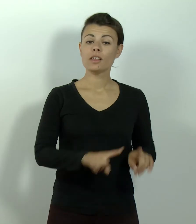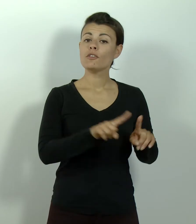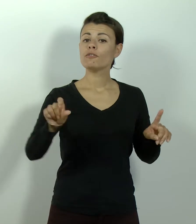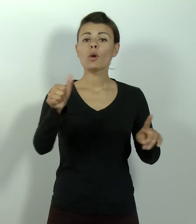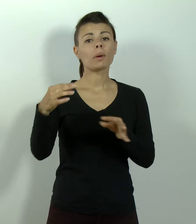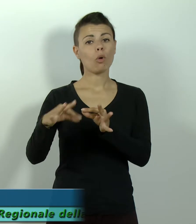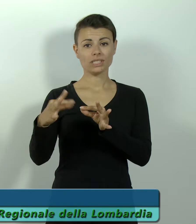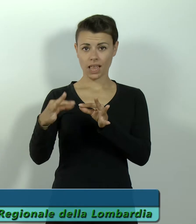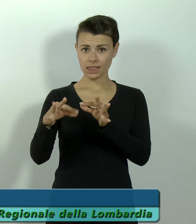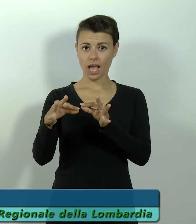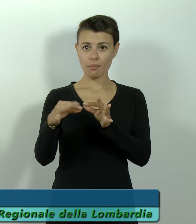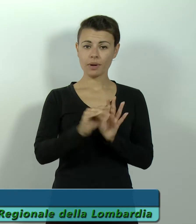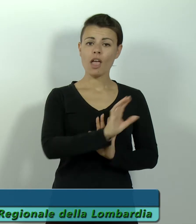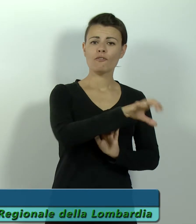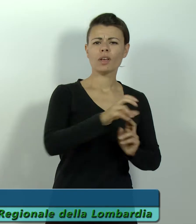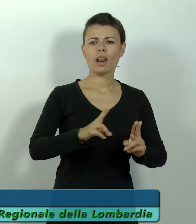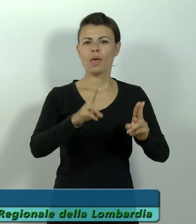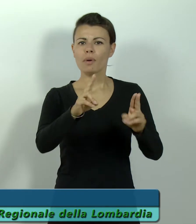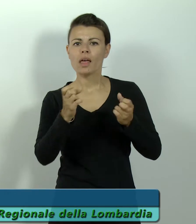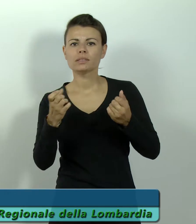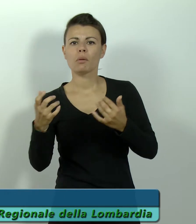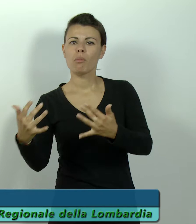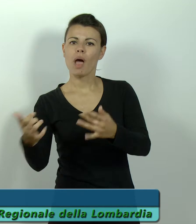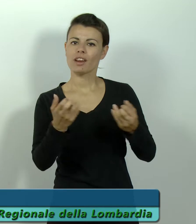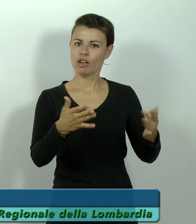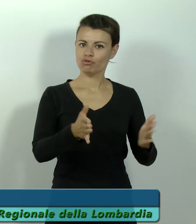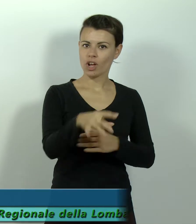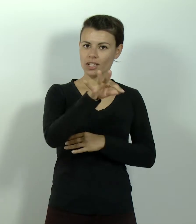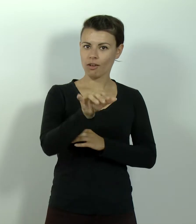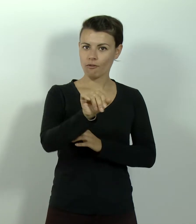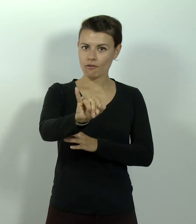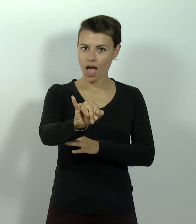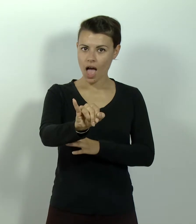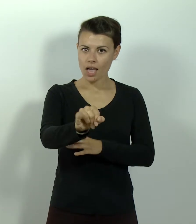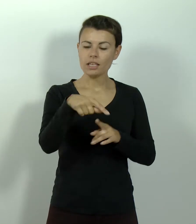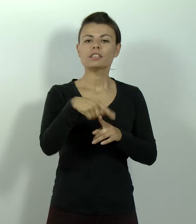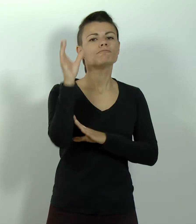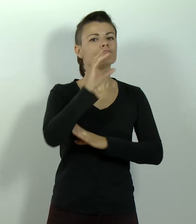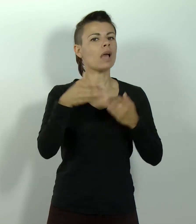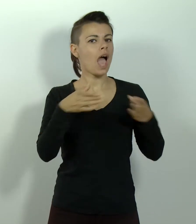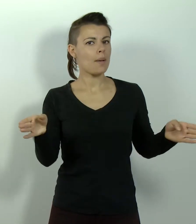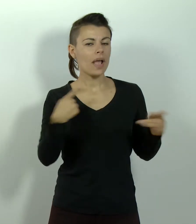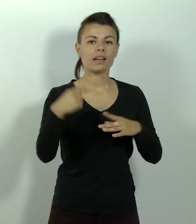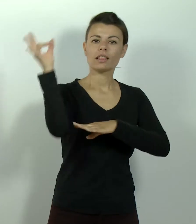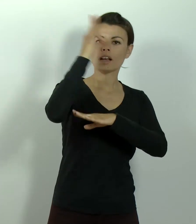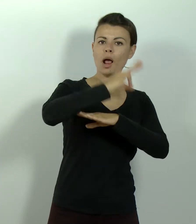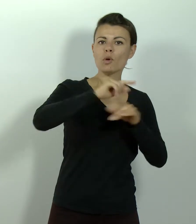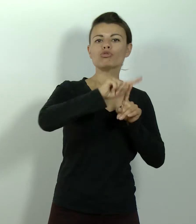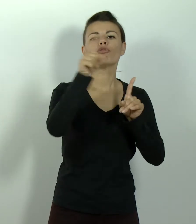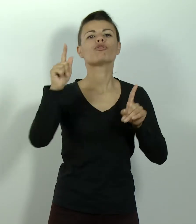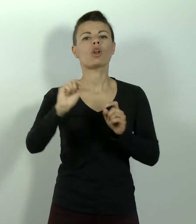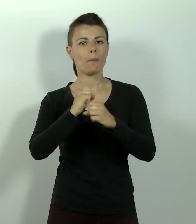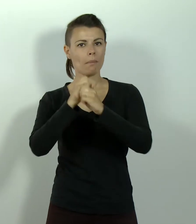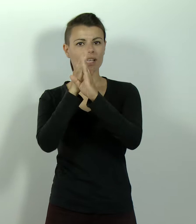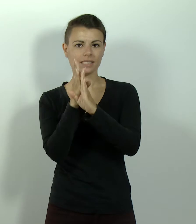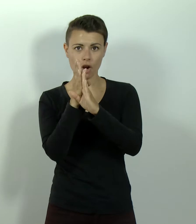Fino al primo settembre ville e palazzi, parchi e giardini del FAI resteranno aperti dal tramonto fino a mezzanotte